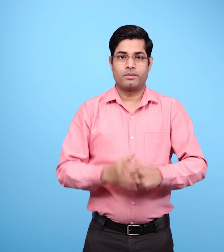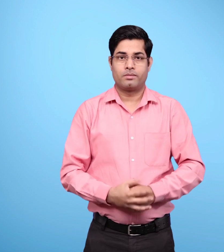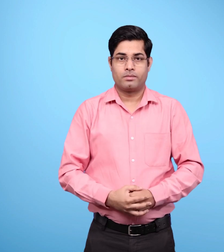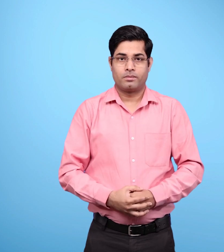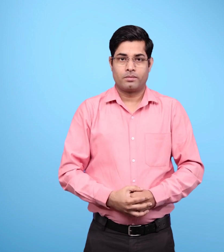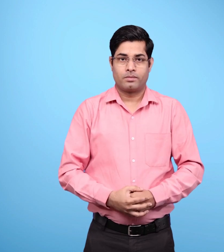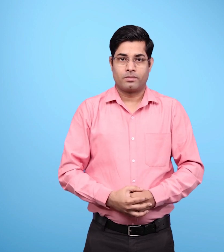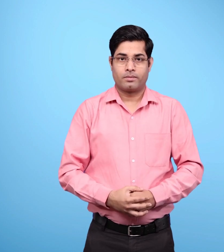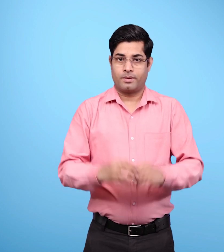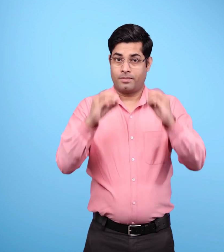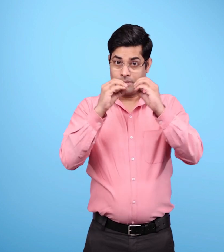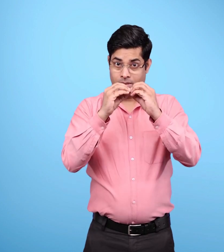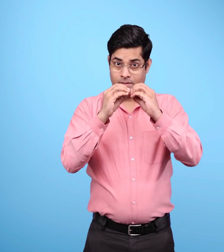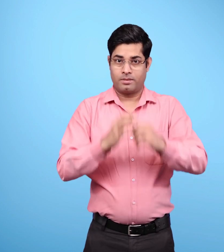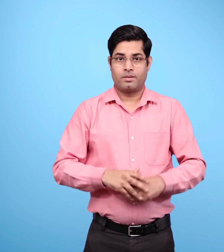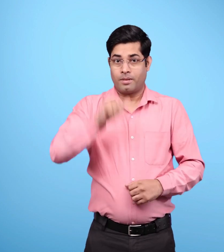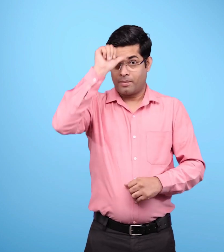ख भारत